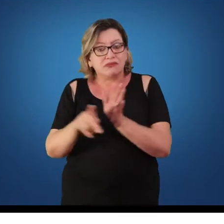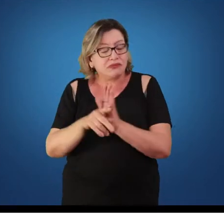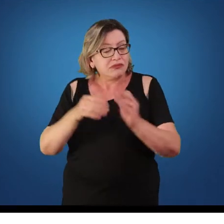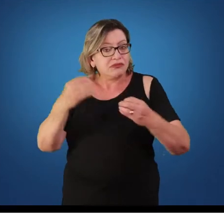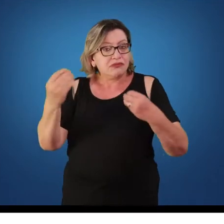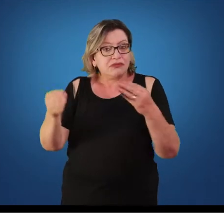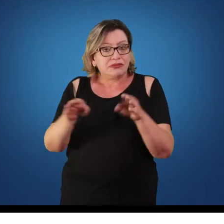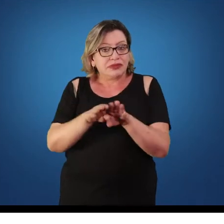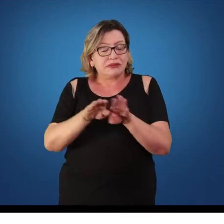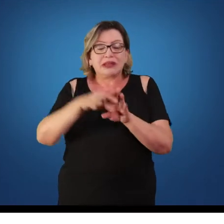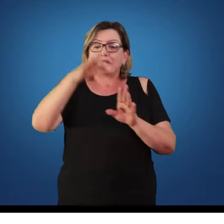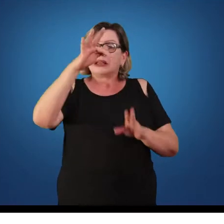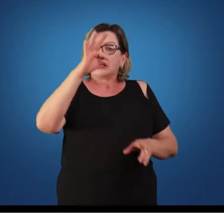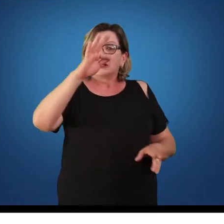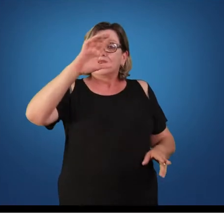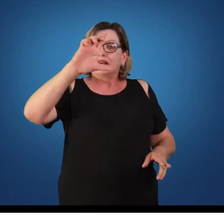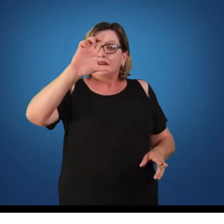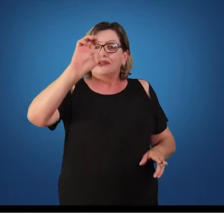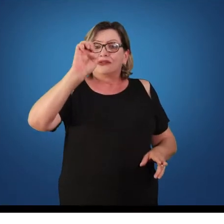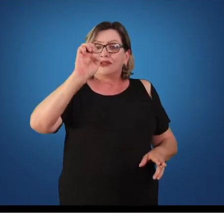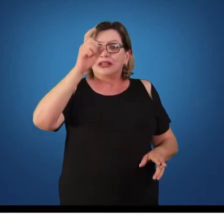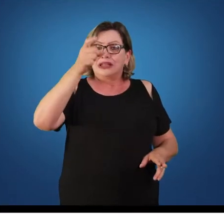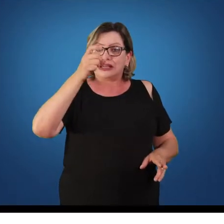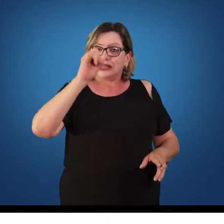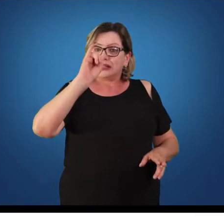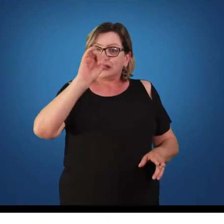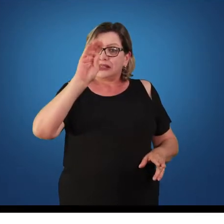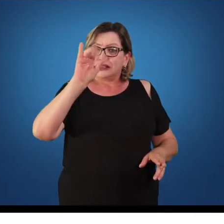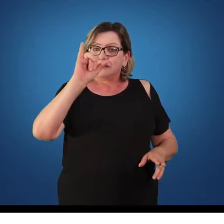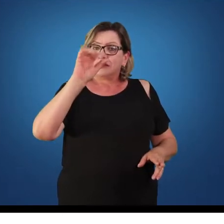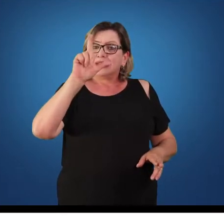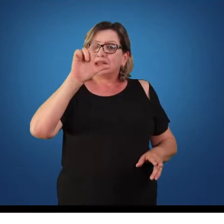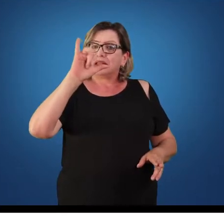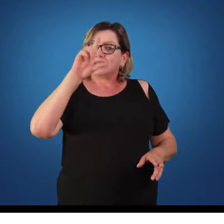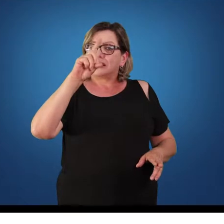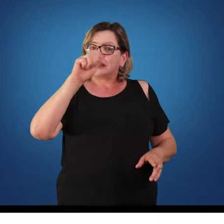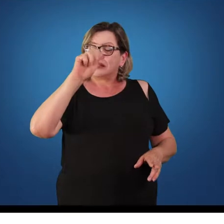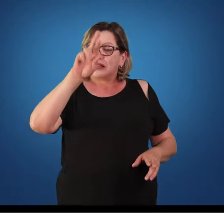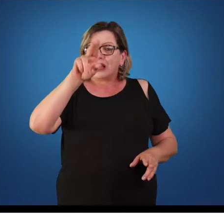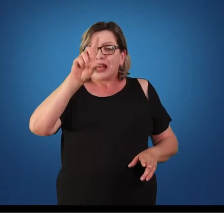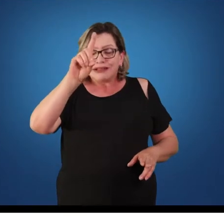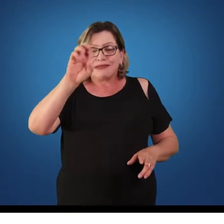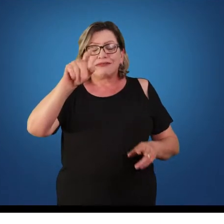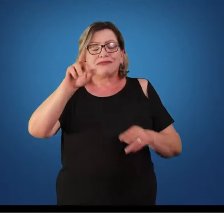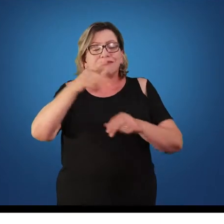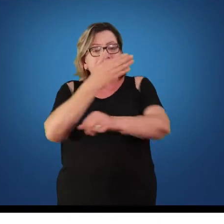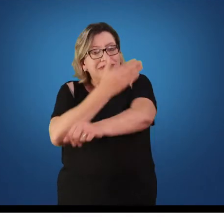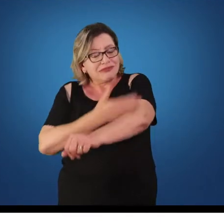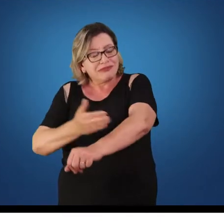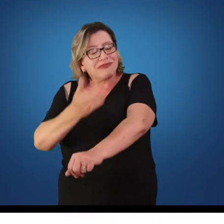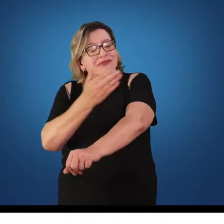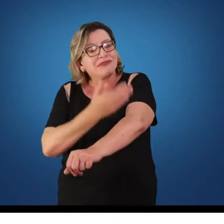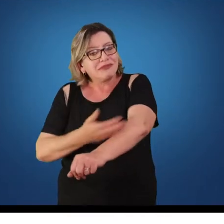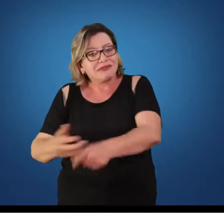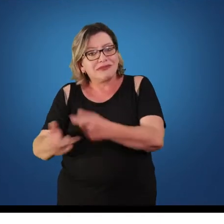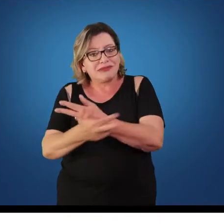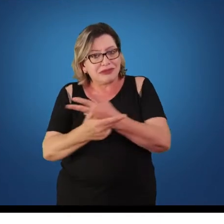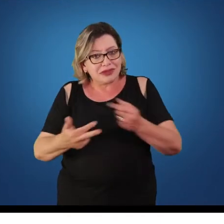de treinamento, de característica de treinamento, de exercício que vai para a escola. Inclusive o nome da disciplina era